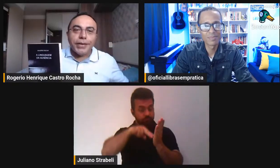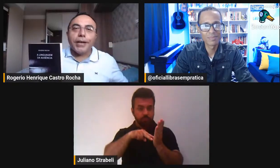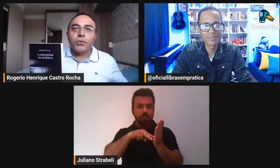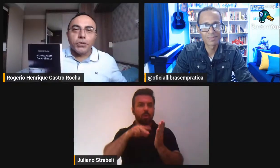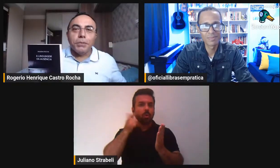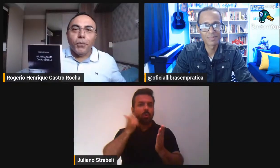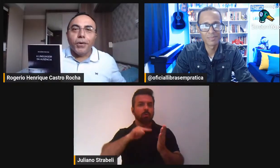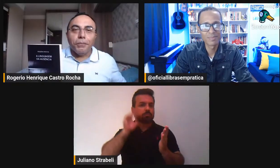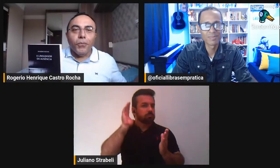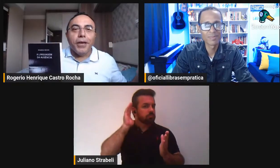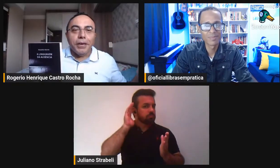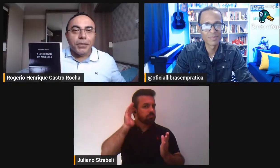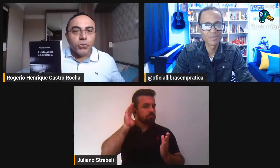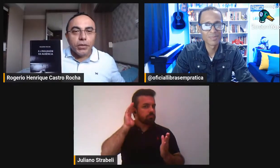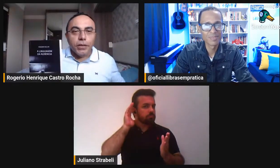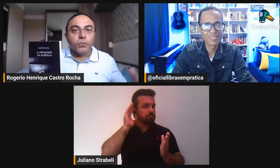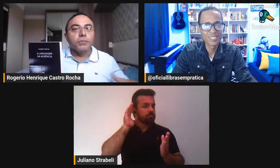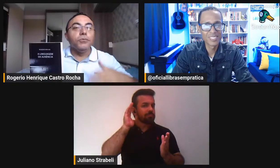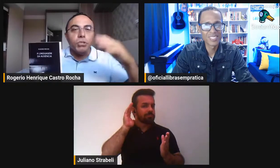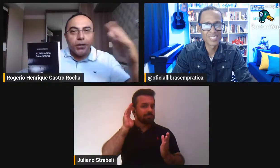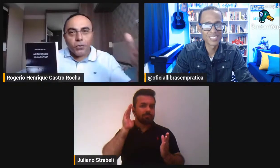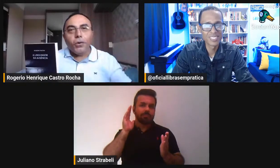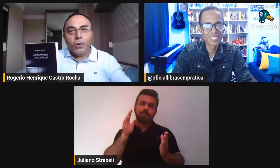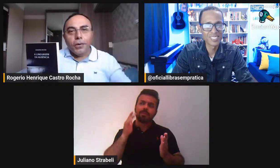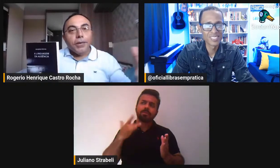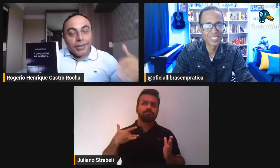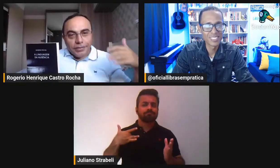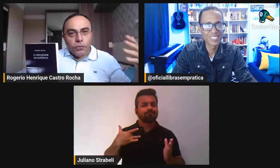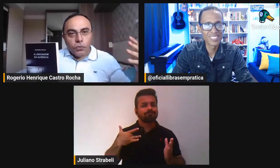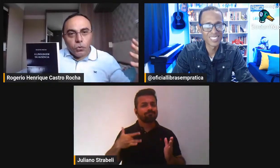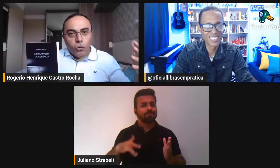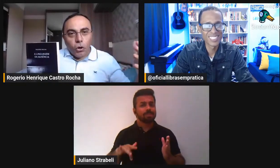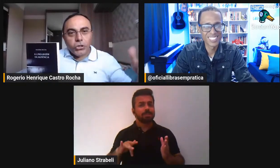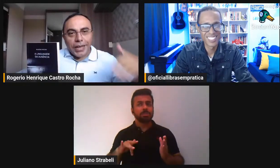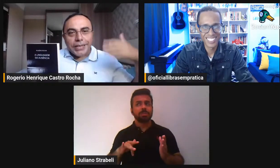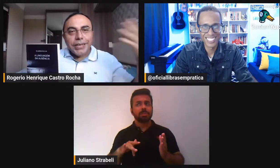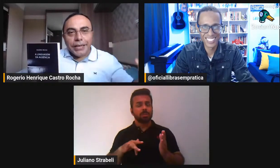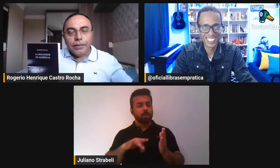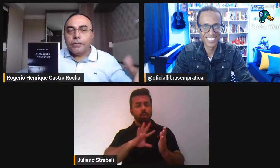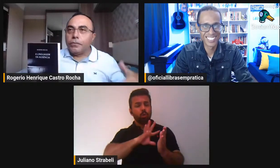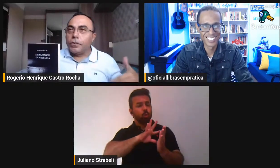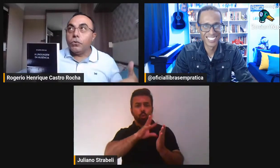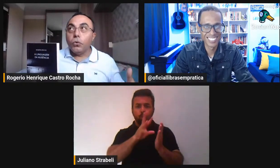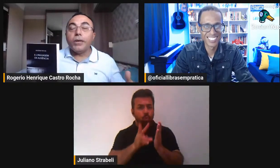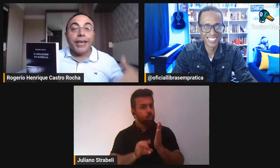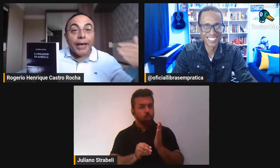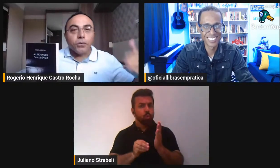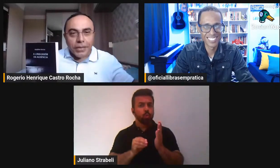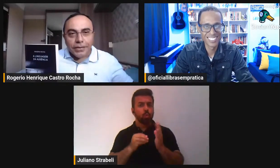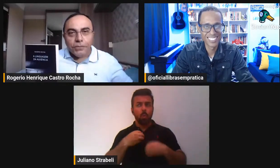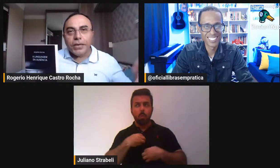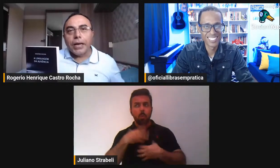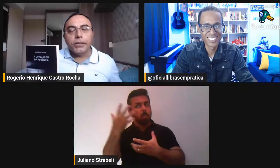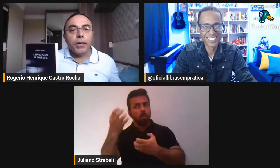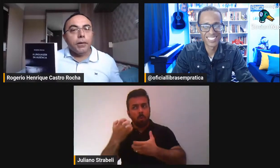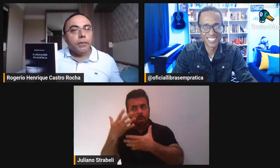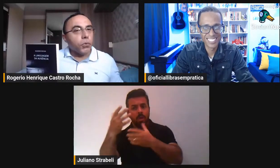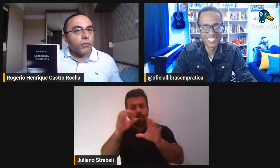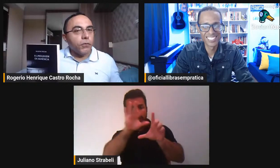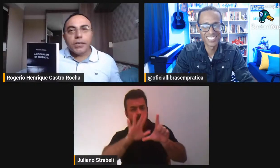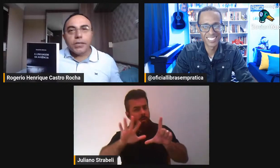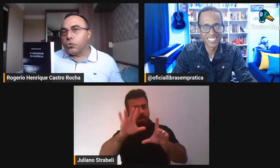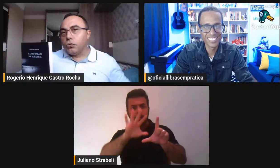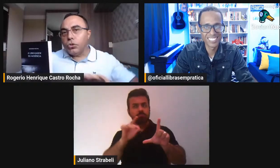114 poemas do livro. Um dia eu gostaria, eu quero, na verdade,